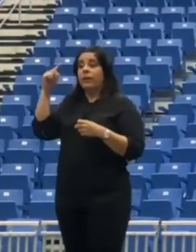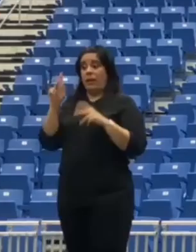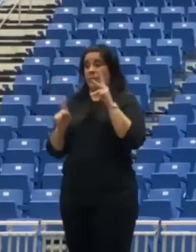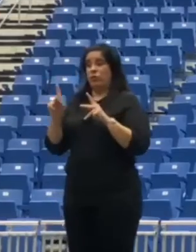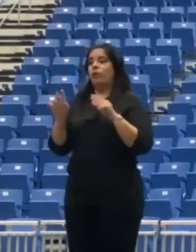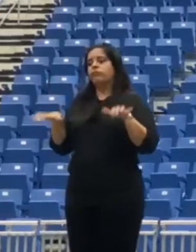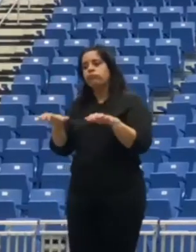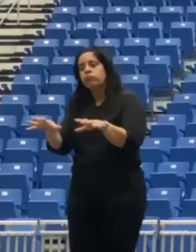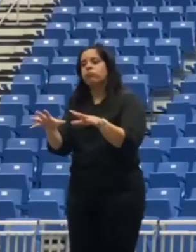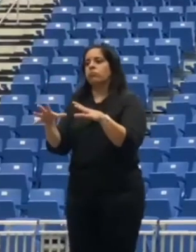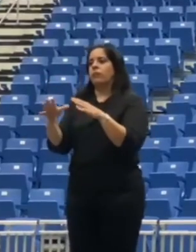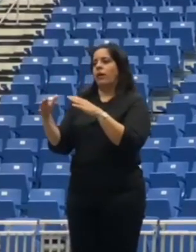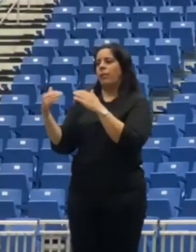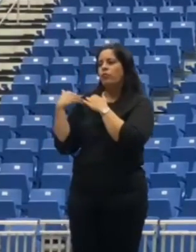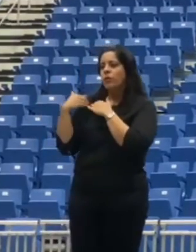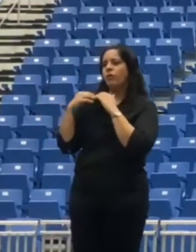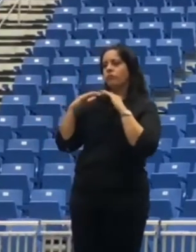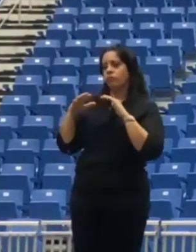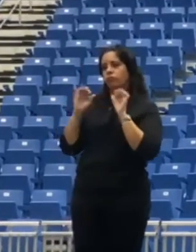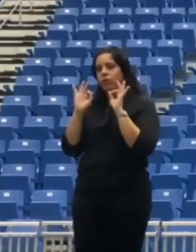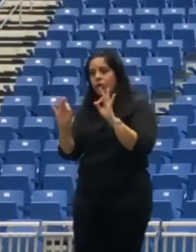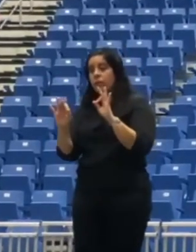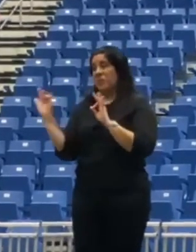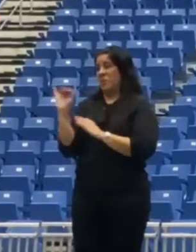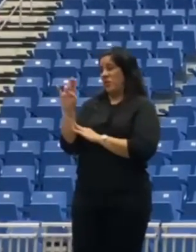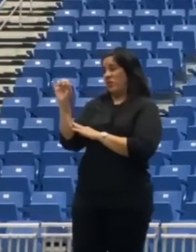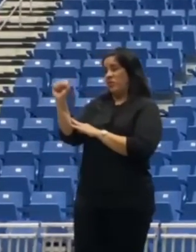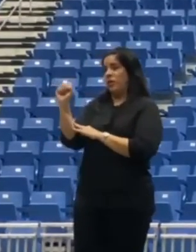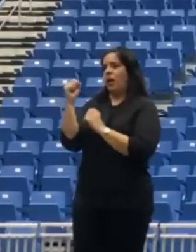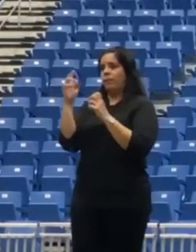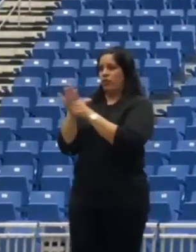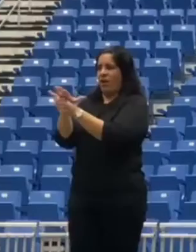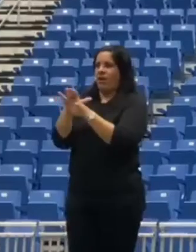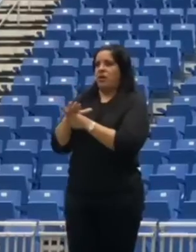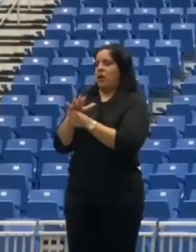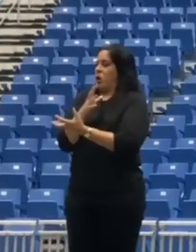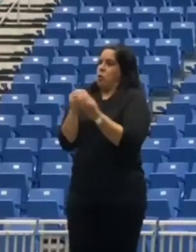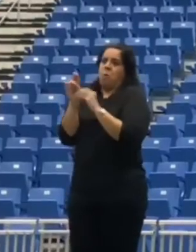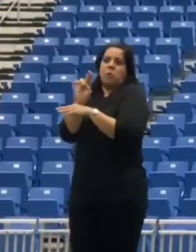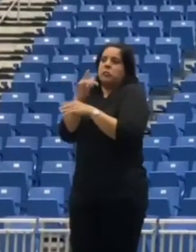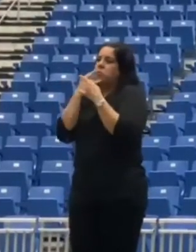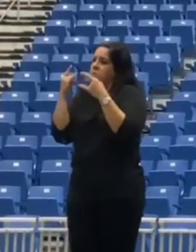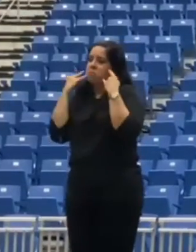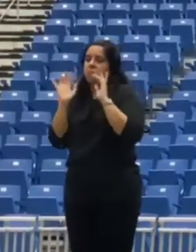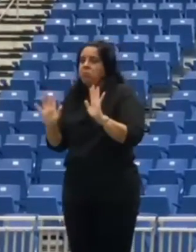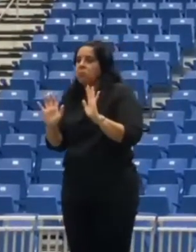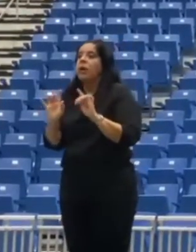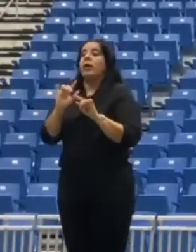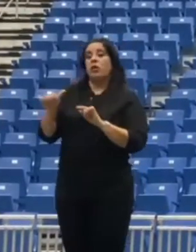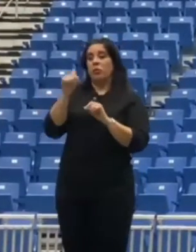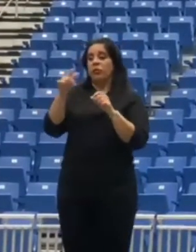aquellas personas que quieran seguir protegiéndose así lo hagan igual que en Estados Unidos en Estados Unidos hay un montón de lugares donde han quitado la mascarilla y hay gente captada por seguir